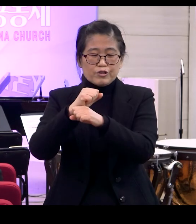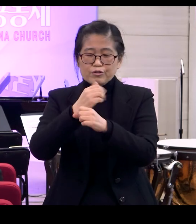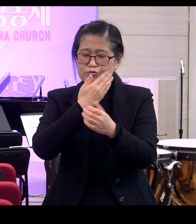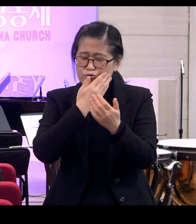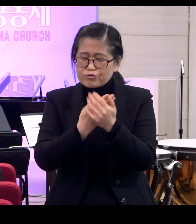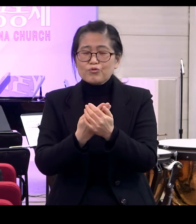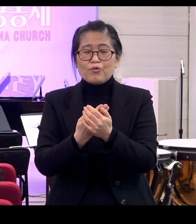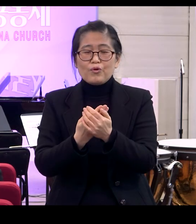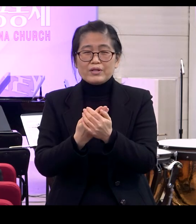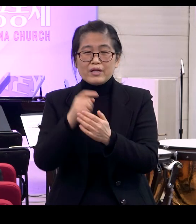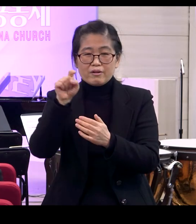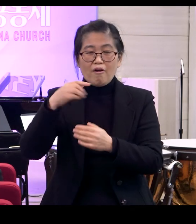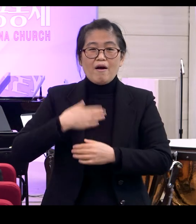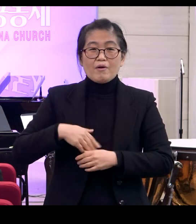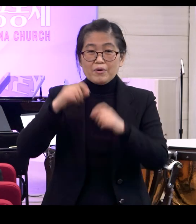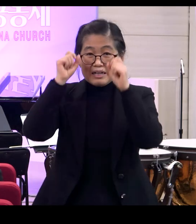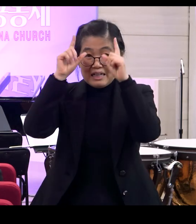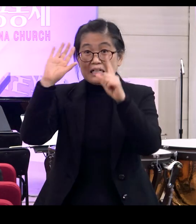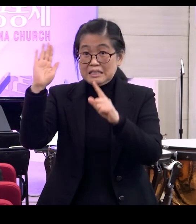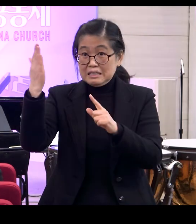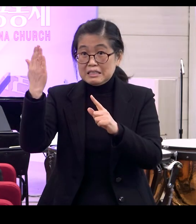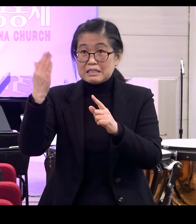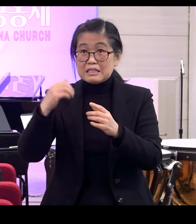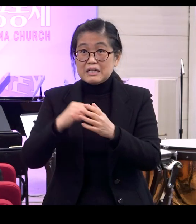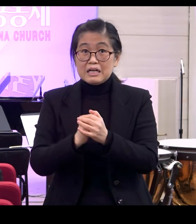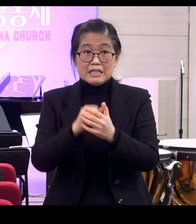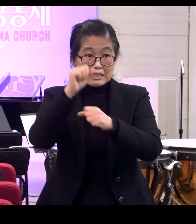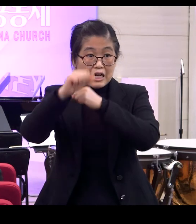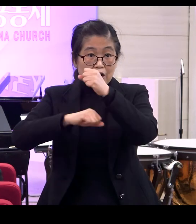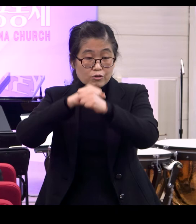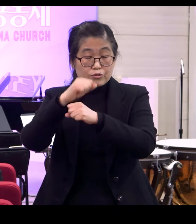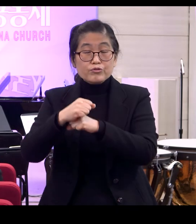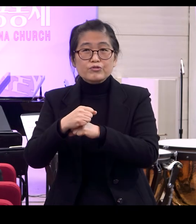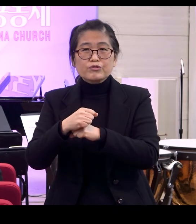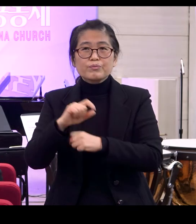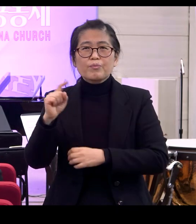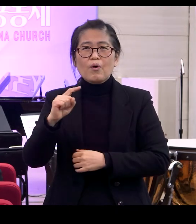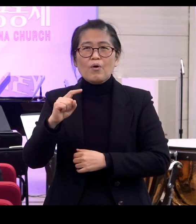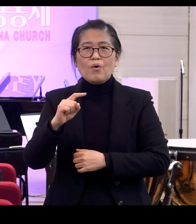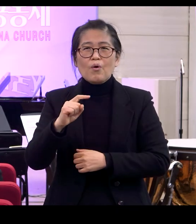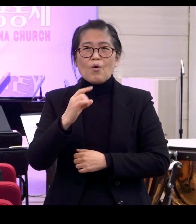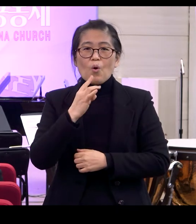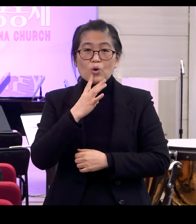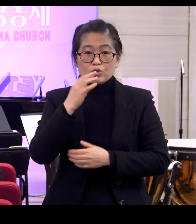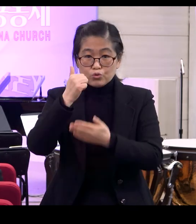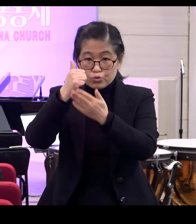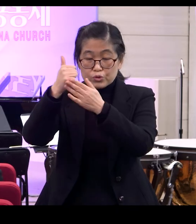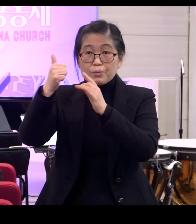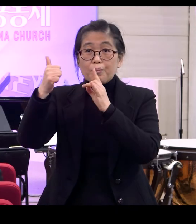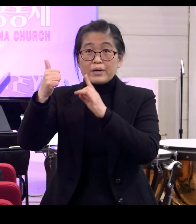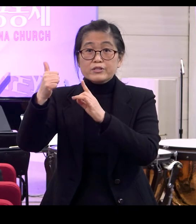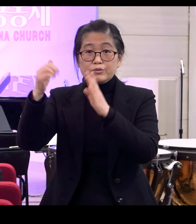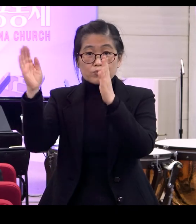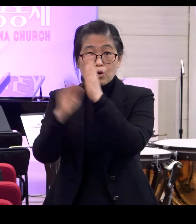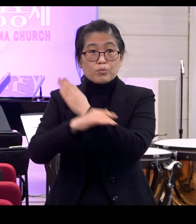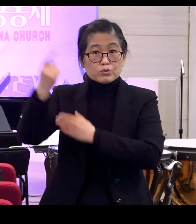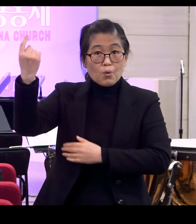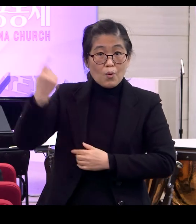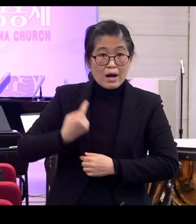어떻게 자유로울 수 있느냐 그리고 그 자유는요 다른 데서 오지 않아요 오직 주의 말씀에서 오는 겁니다 주의